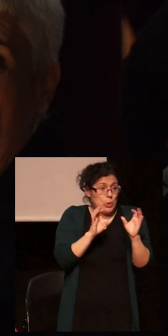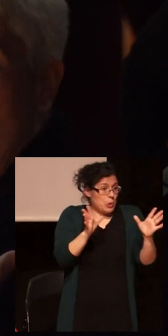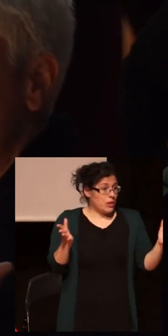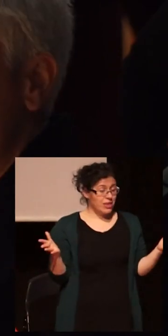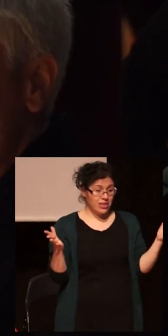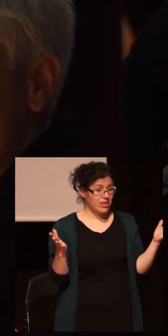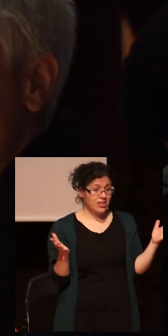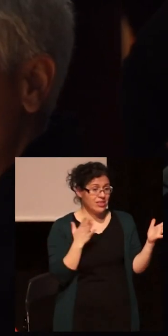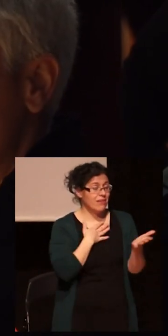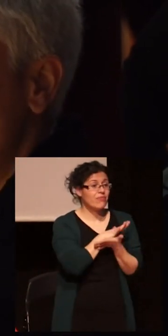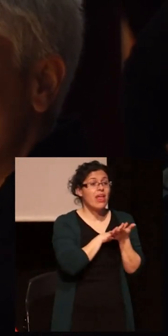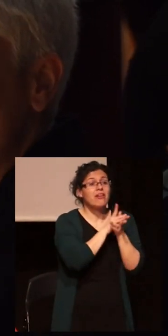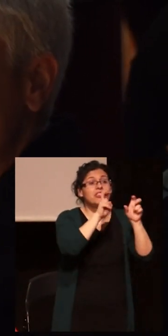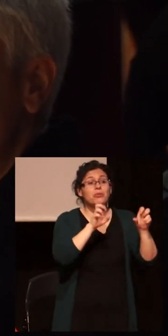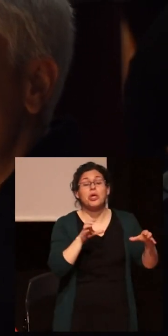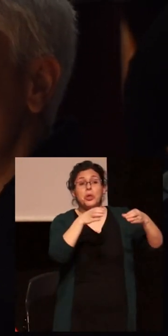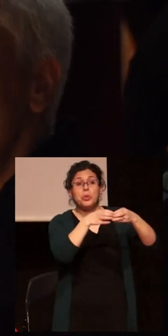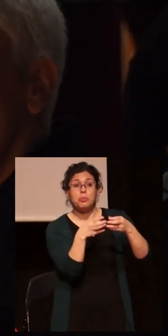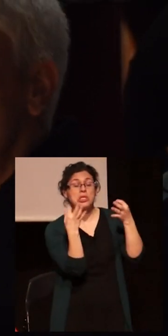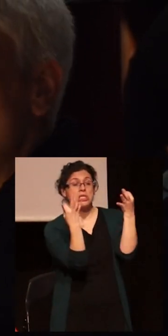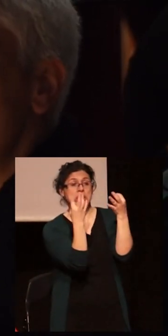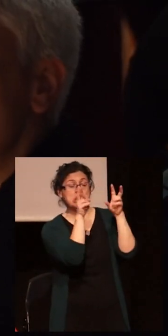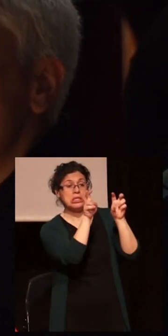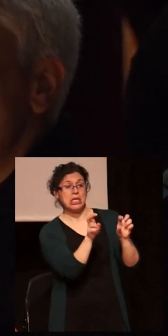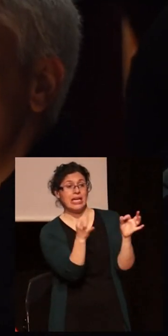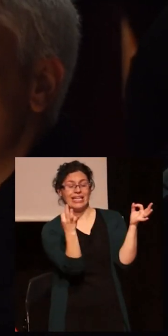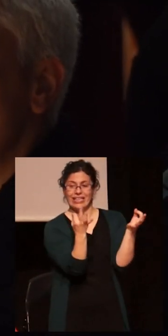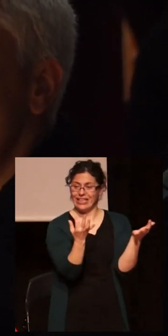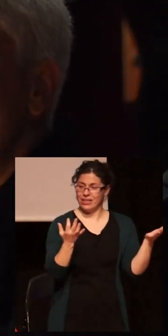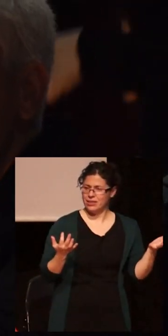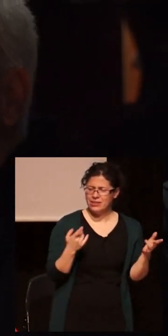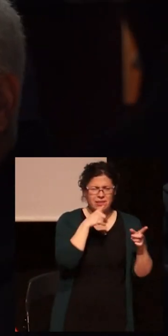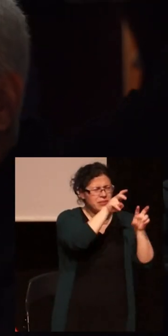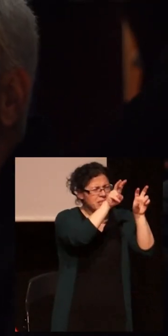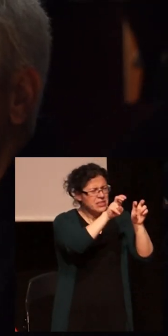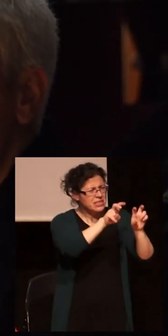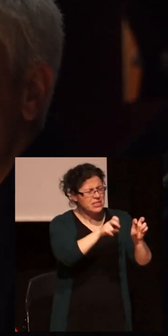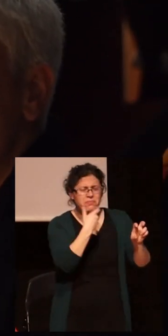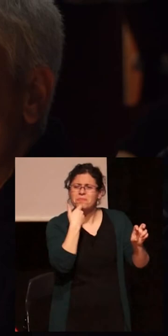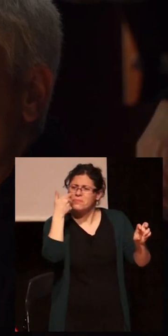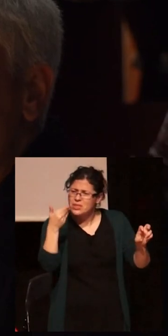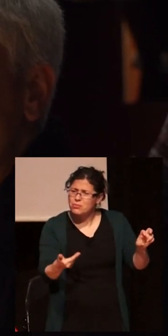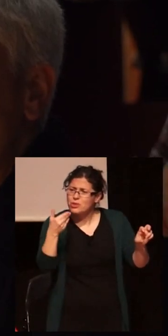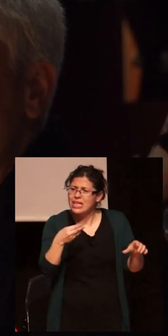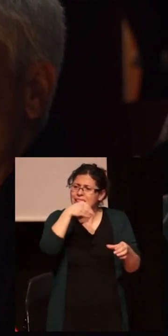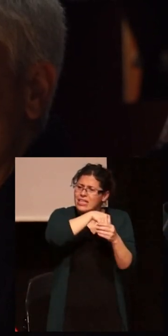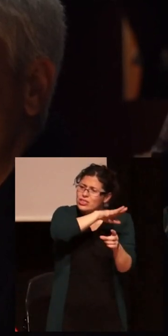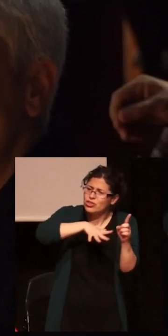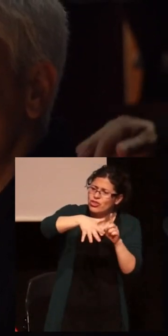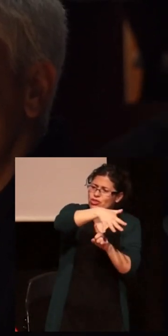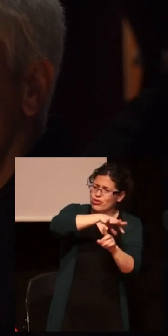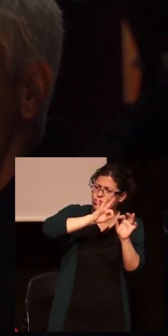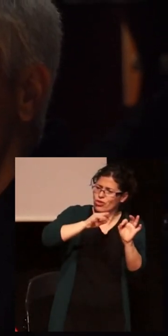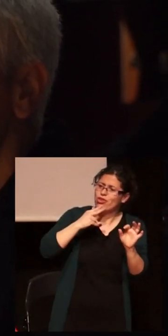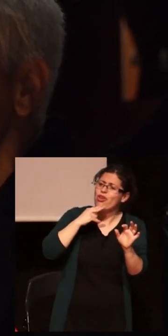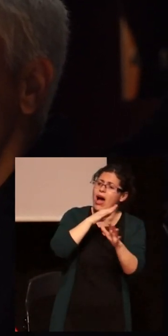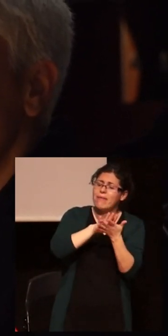qué hablamos en los grupos, no? Y todas esas cuestiones yo creo que es importante y también tiene que ver con todo lo que estabais planteando. Lo digo porque